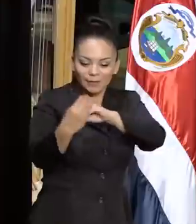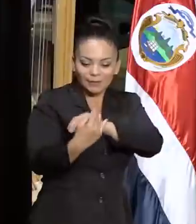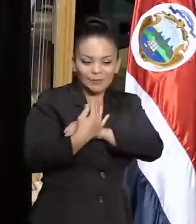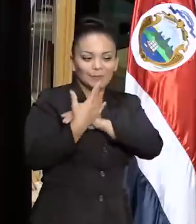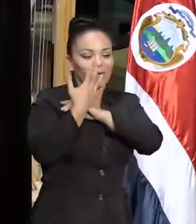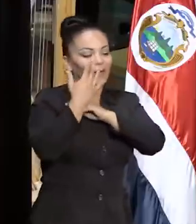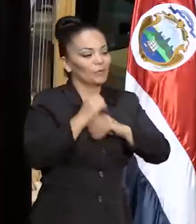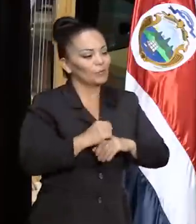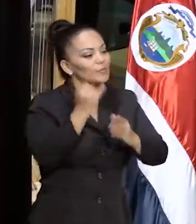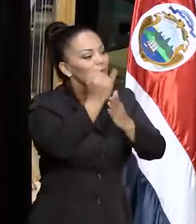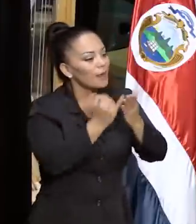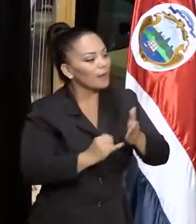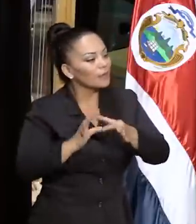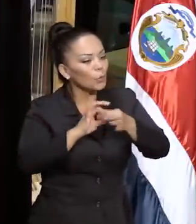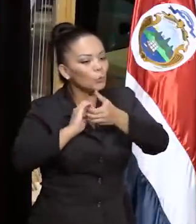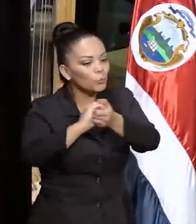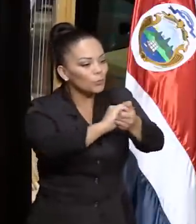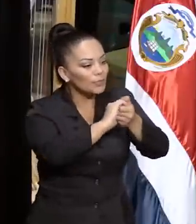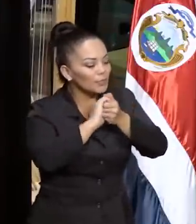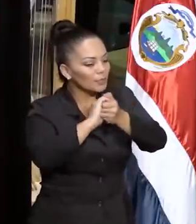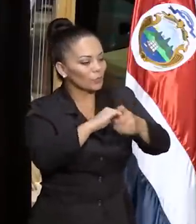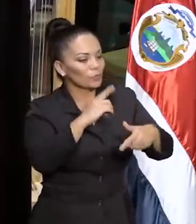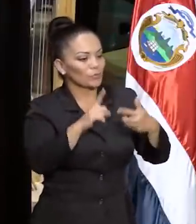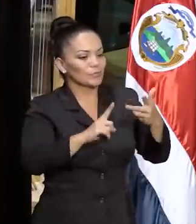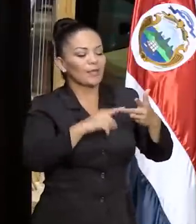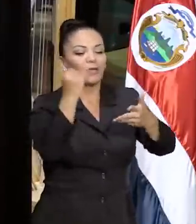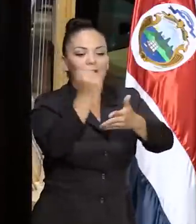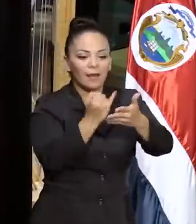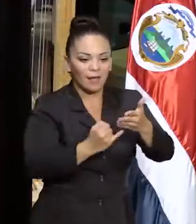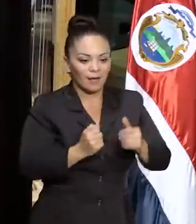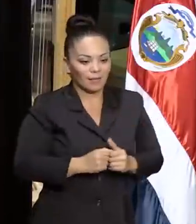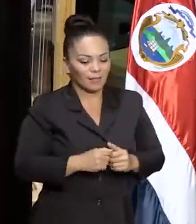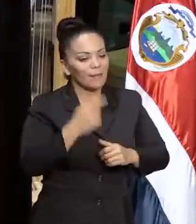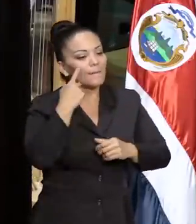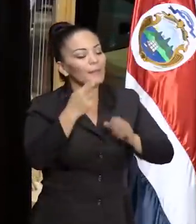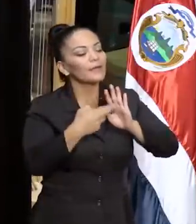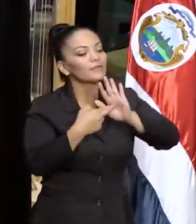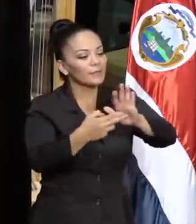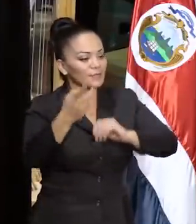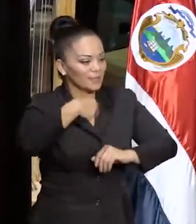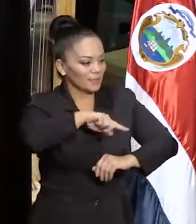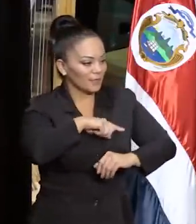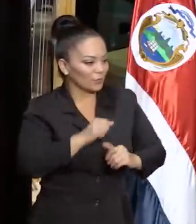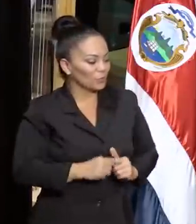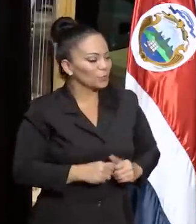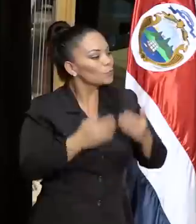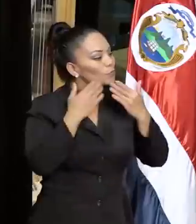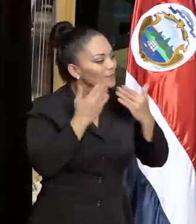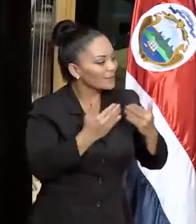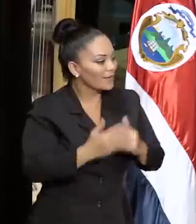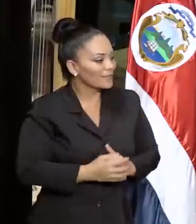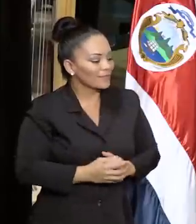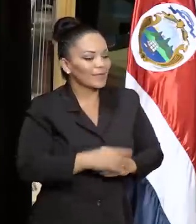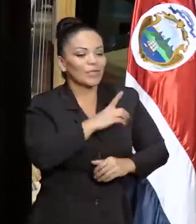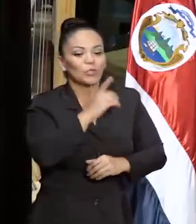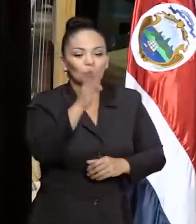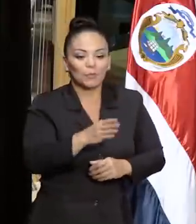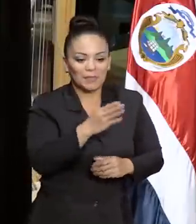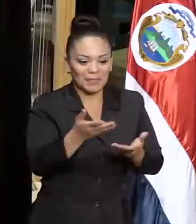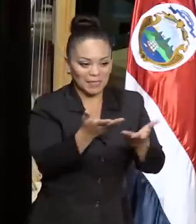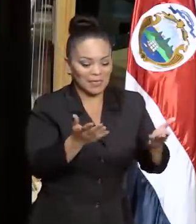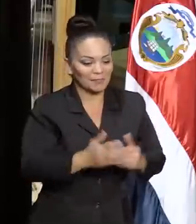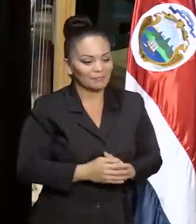arte para unirnos, el arte para representarnos. Muchas gracias, que Dios los